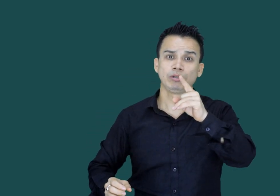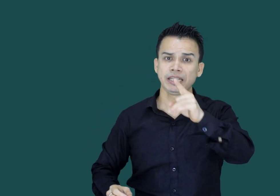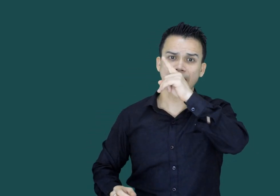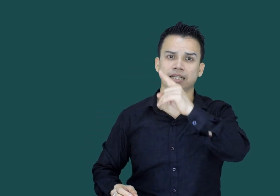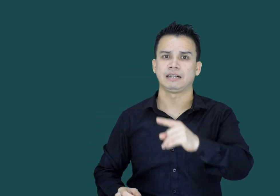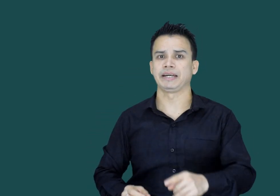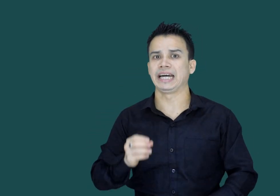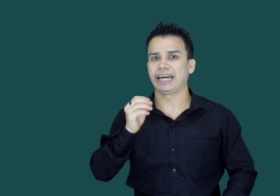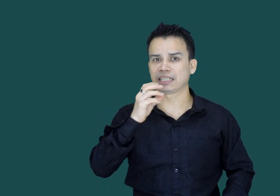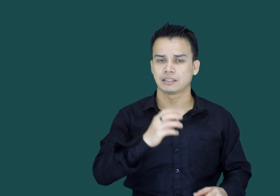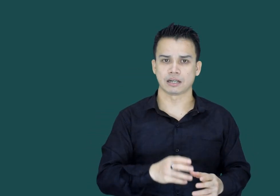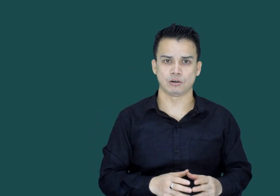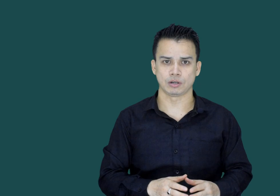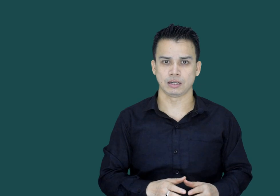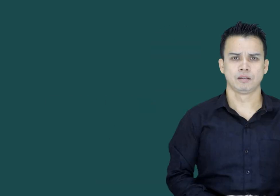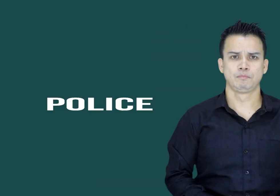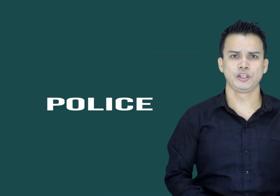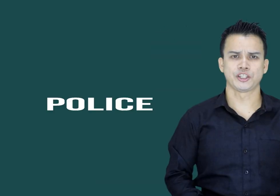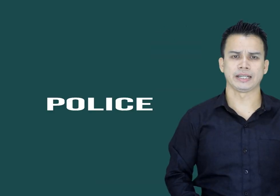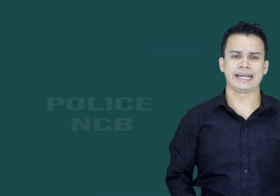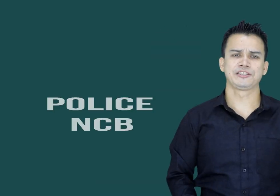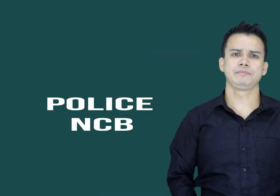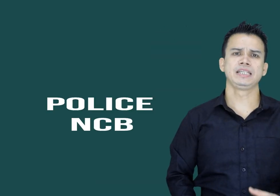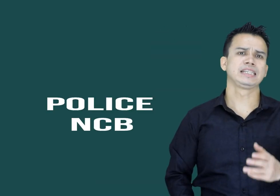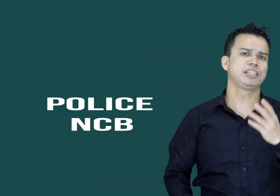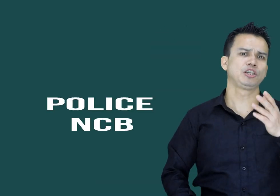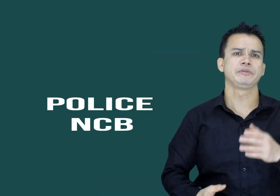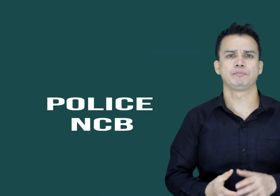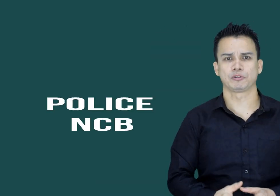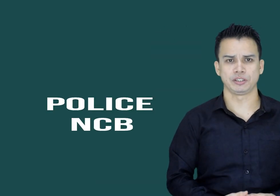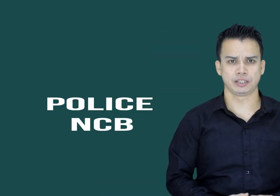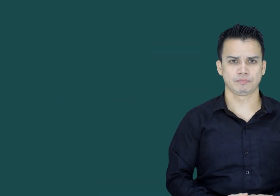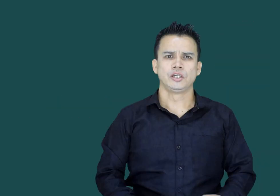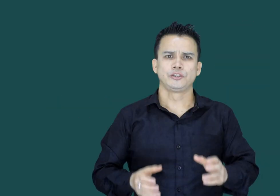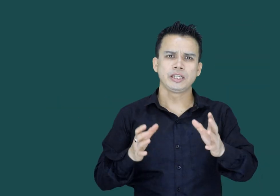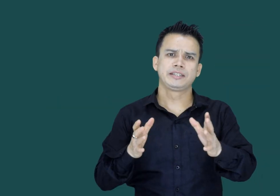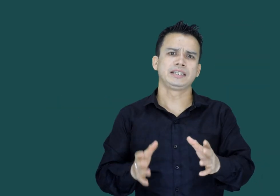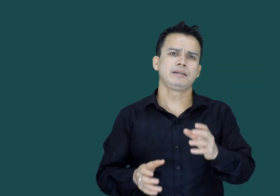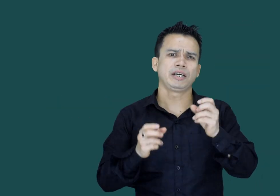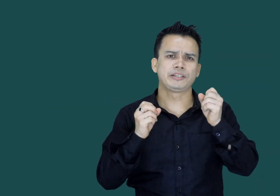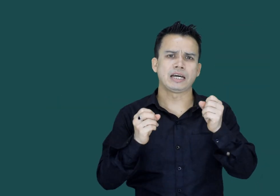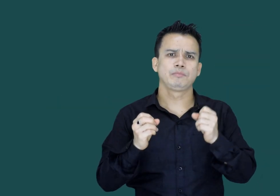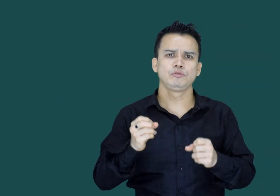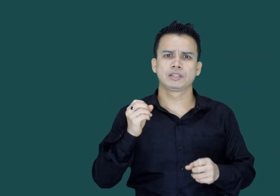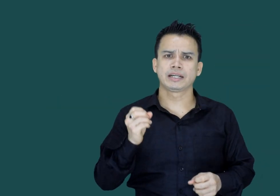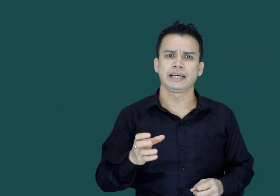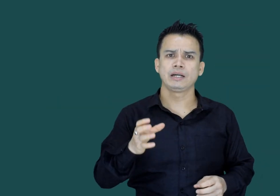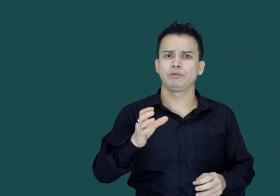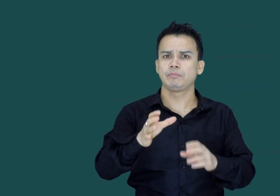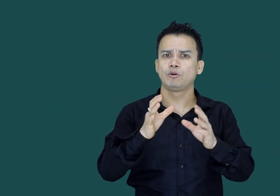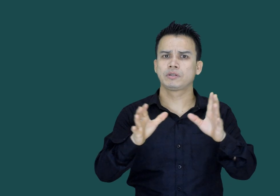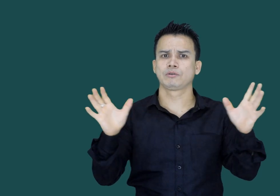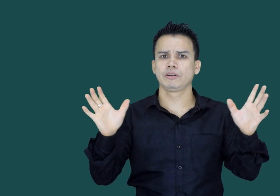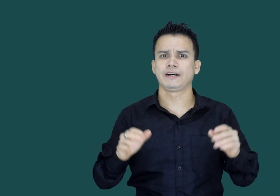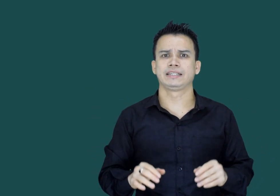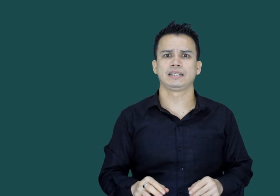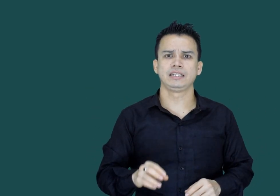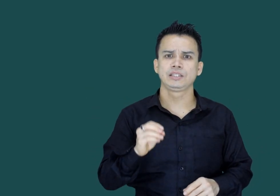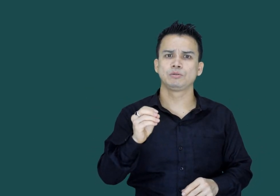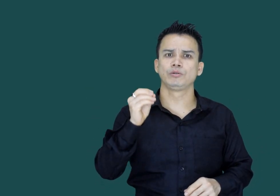امیڈیٹلی ہمیں ایک کرنا ہوگا پولیس نسی بھی کسی کو بھی ریپورٹ کیجئے جو اس دندے میں جان بھوز کر ہیں انہیں بول کر کوئی فائدہ نہیں کیونکہ